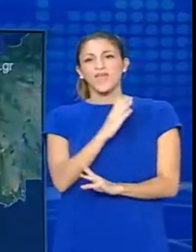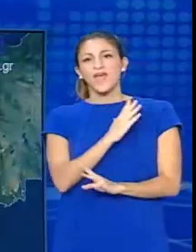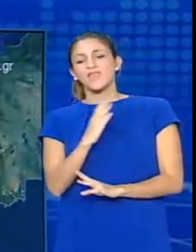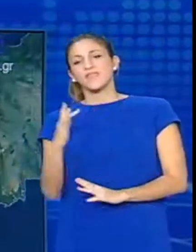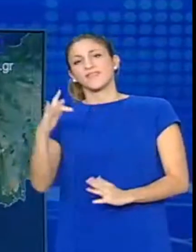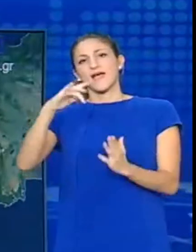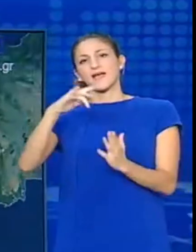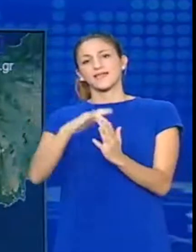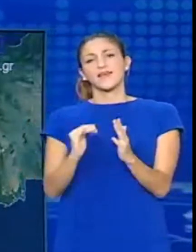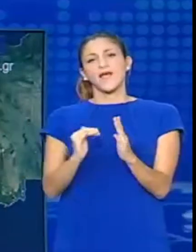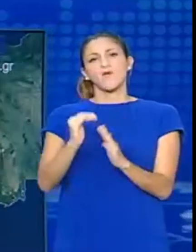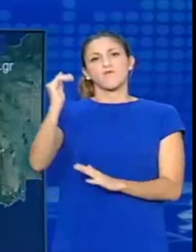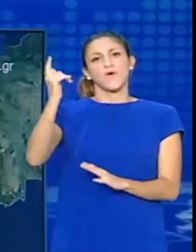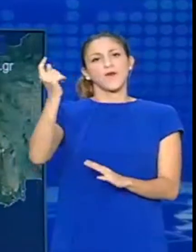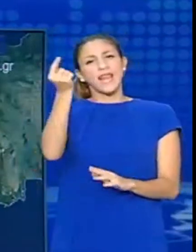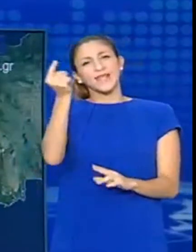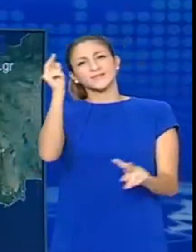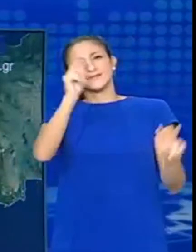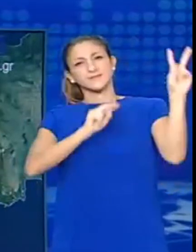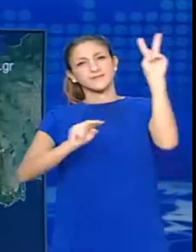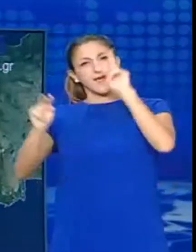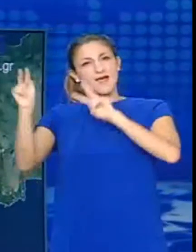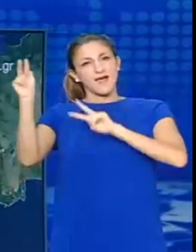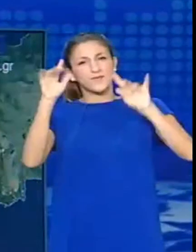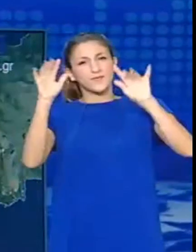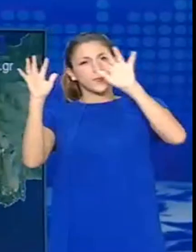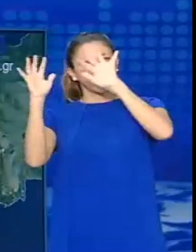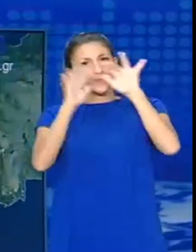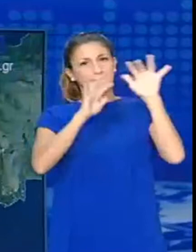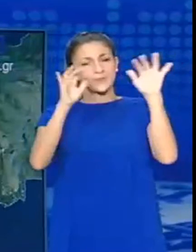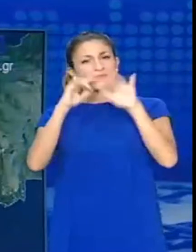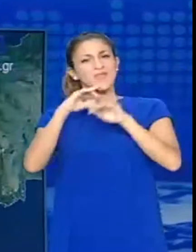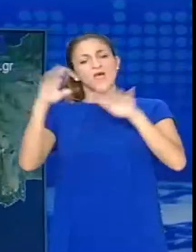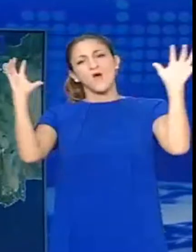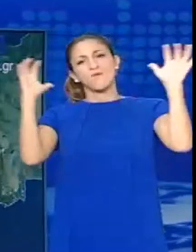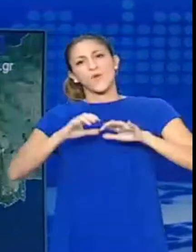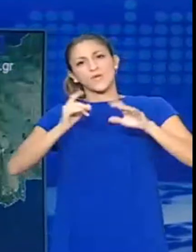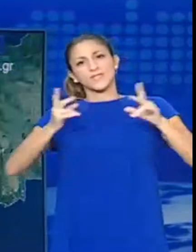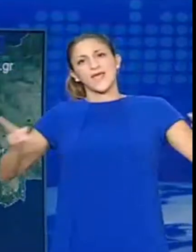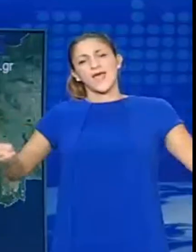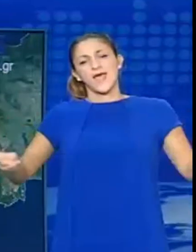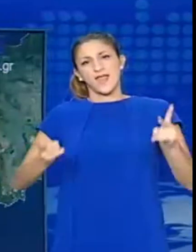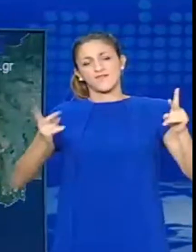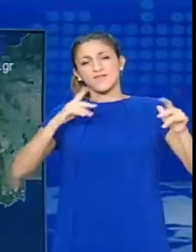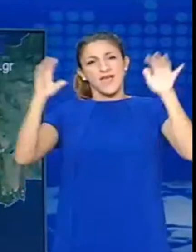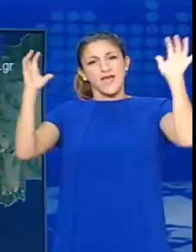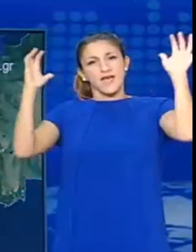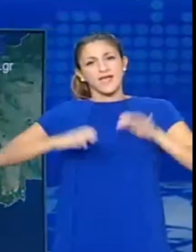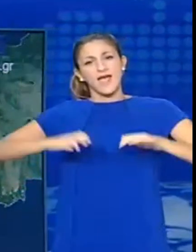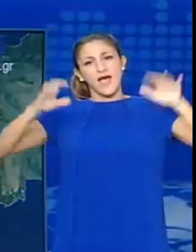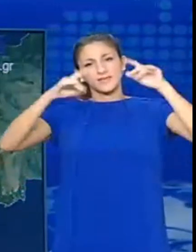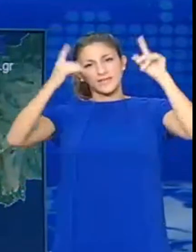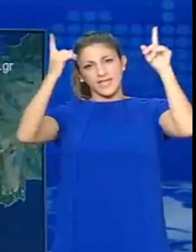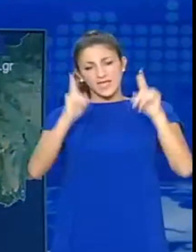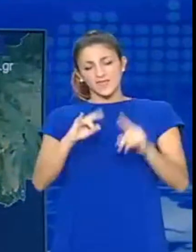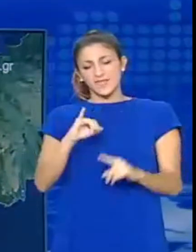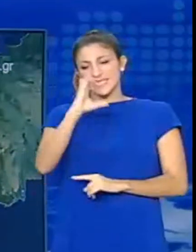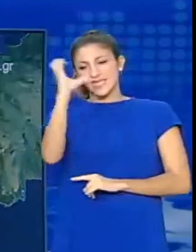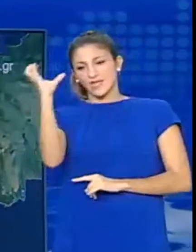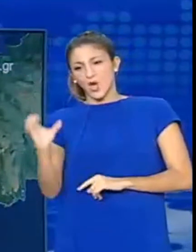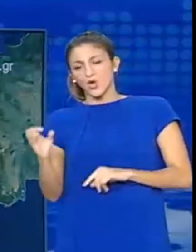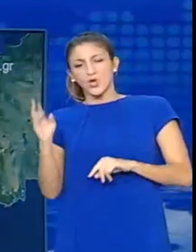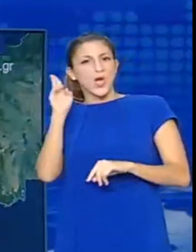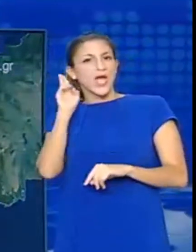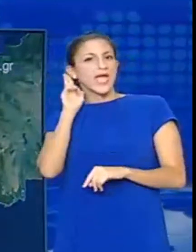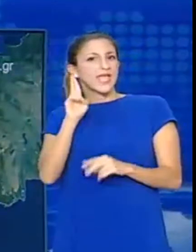δυτικά, κεντρικά και βόρεια προβλέπονται νεφώσεις παροδικά αυξημένες με τοπικές βροχές. Σποραδικές καταιγίδες θα εκβηλωθούν στο Ιόνιο,